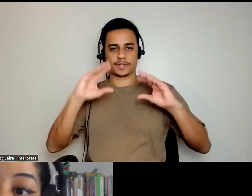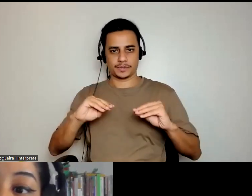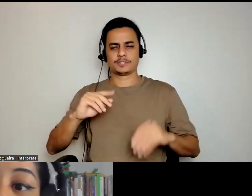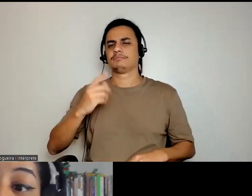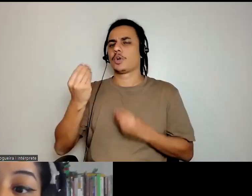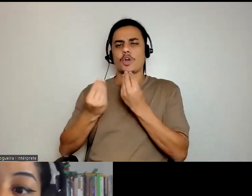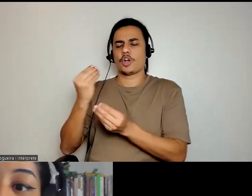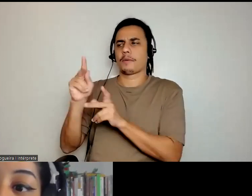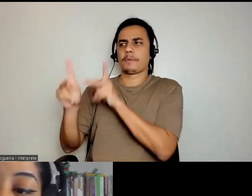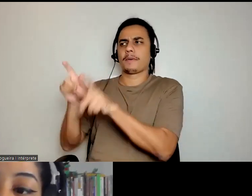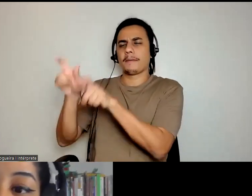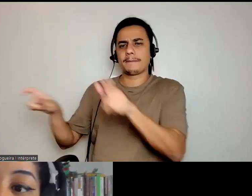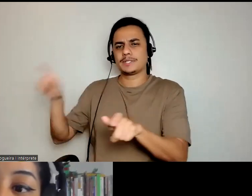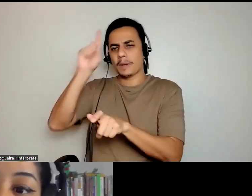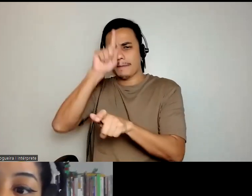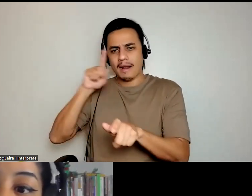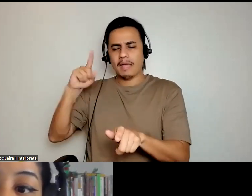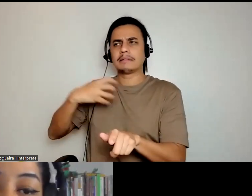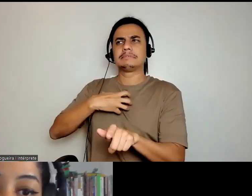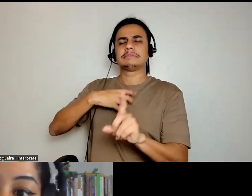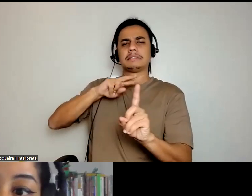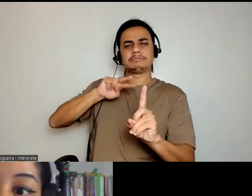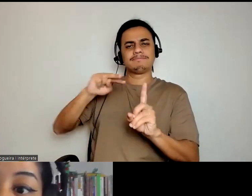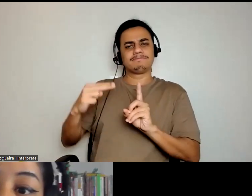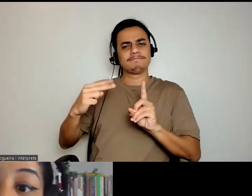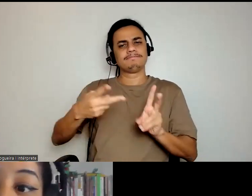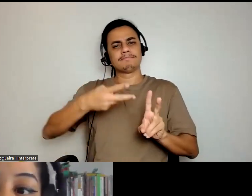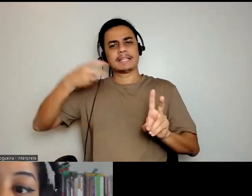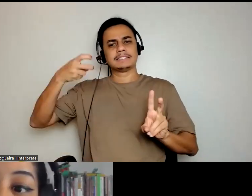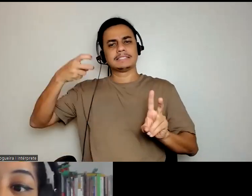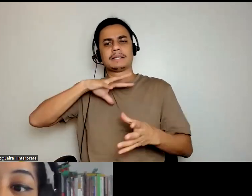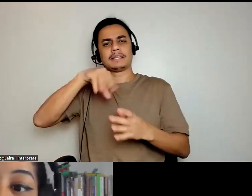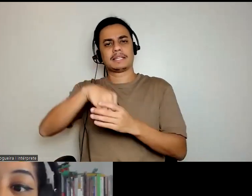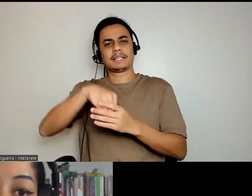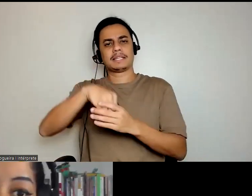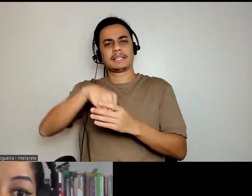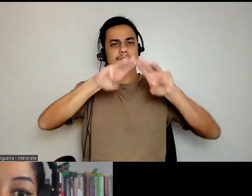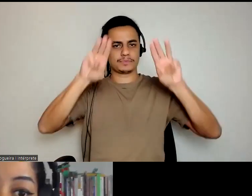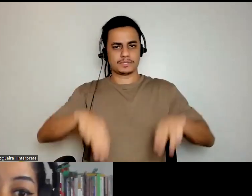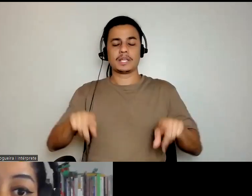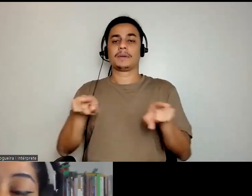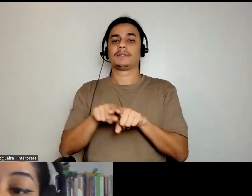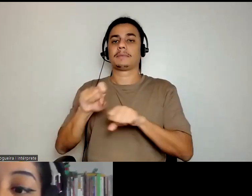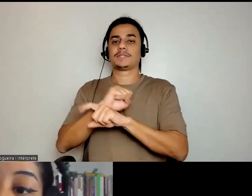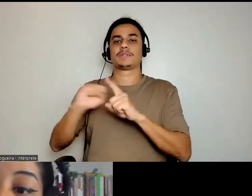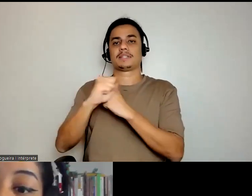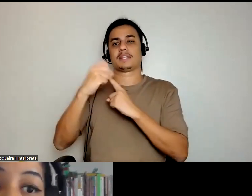amarelas se veem representadas no espaço dos museus e na sociedade brasileira contemporânea? E